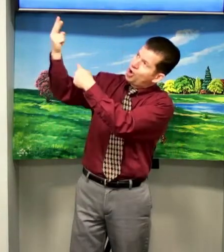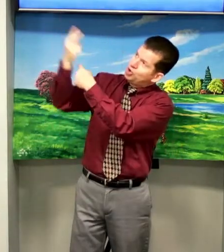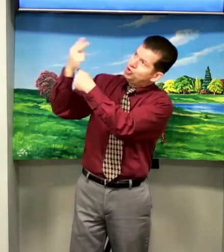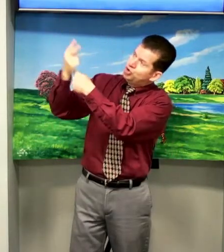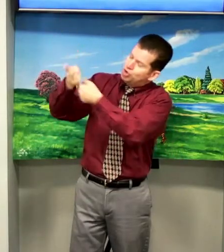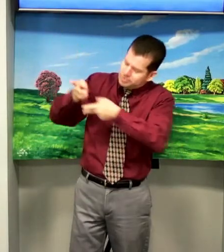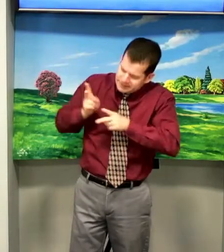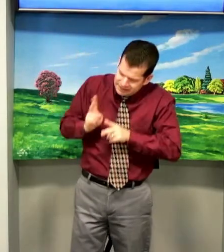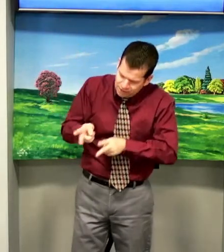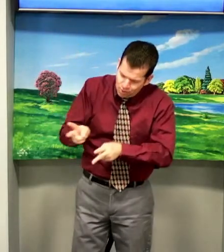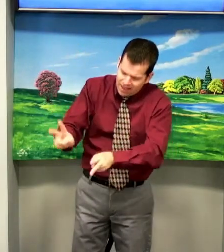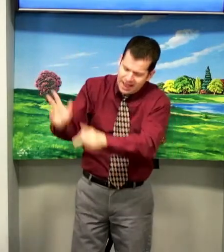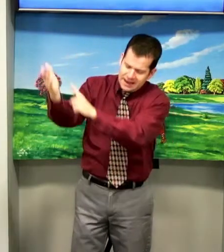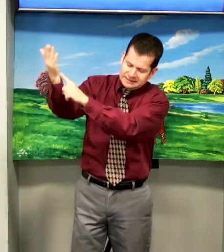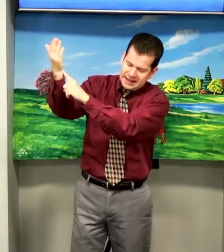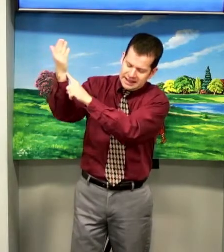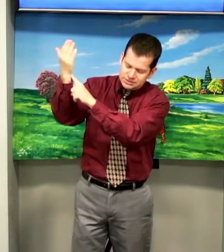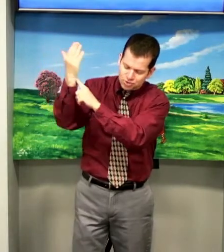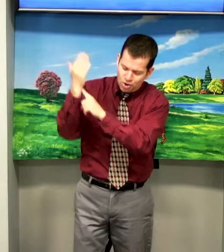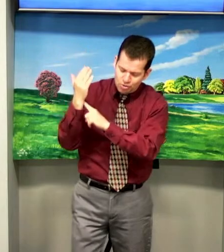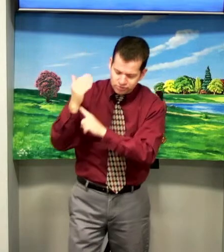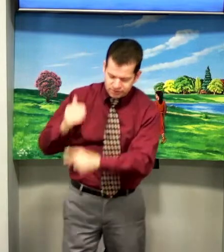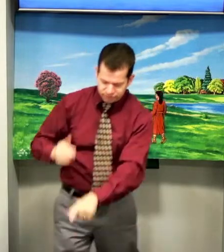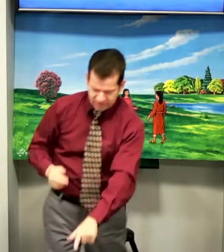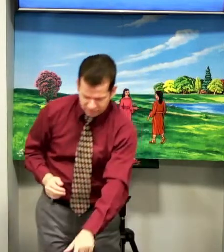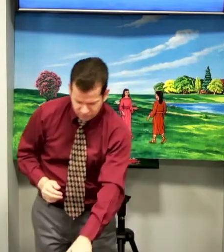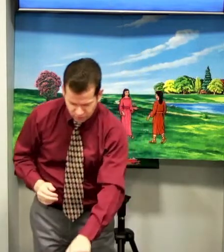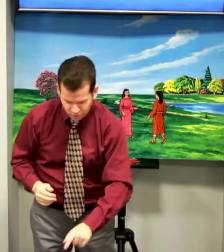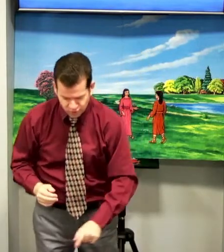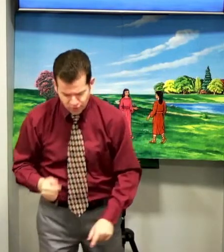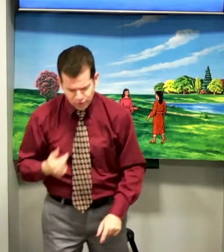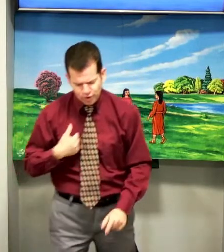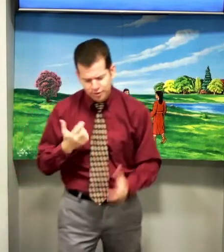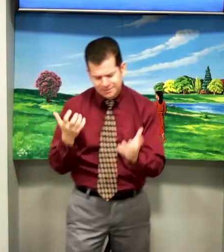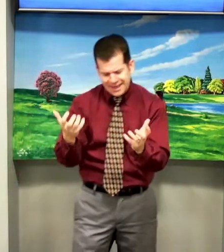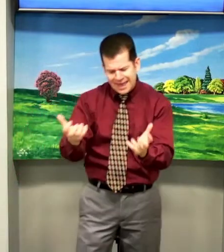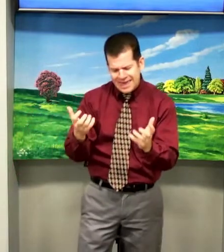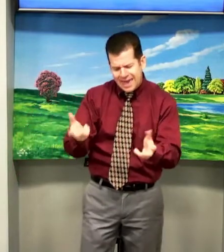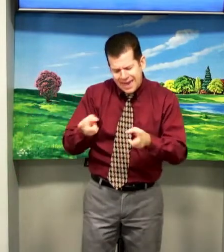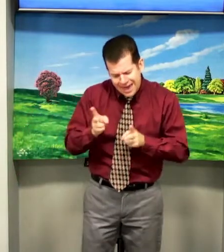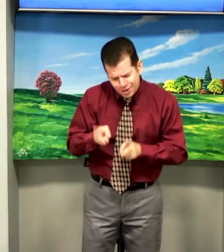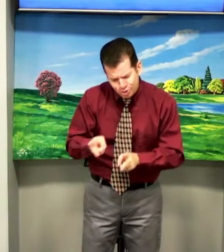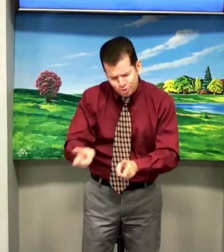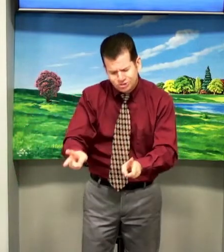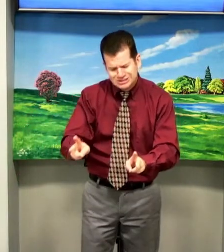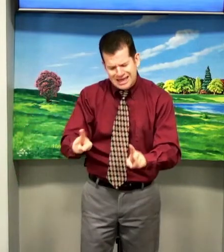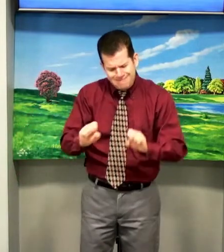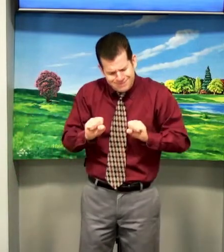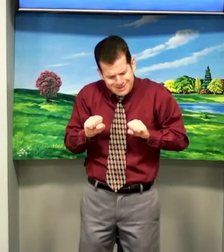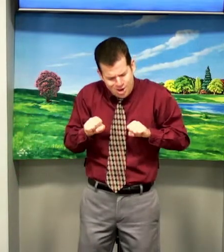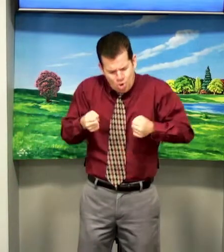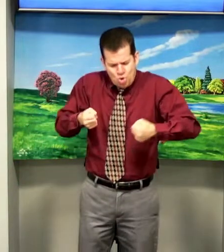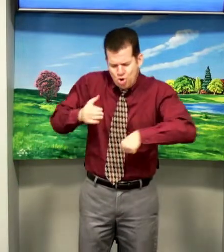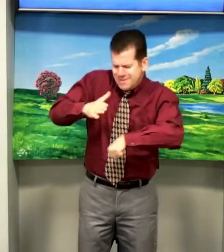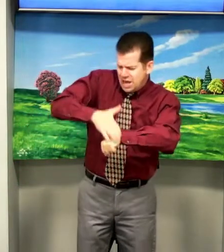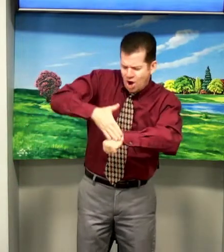tu me guardas com teu favor, quero sempre o melhor